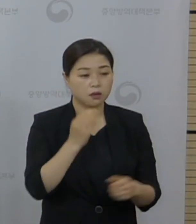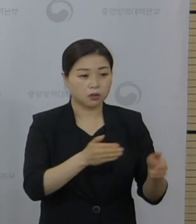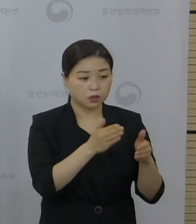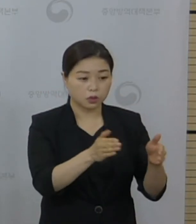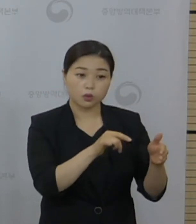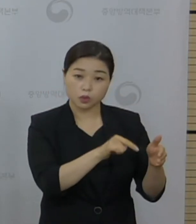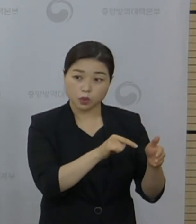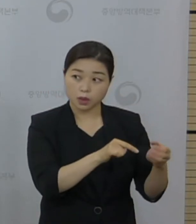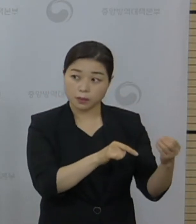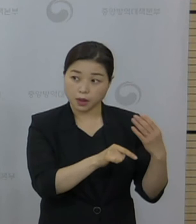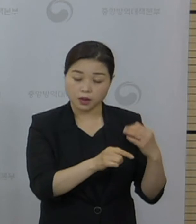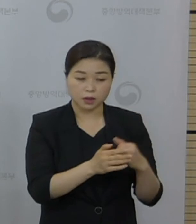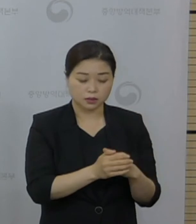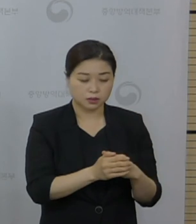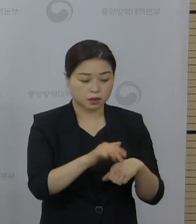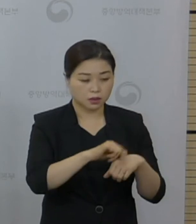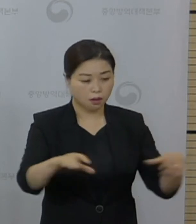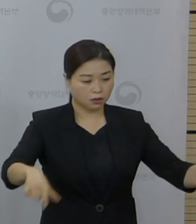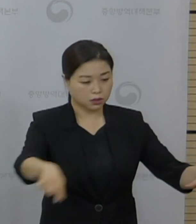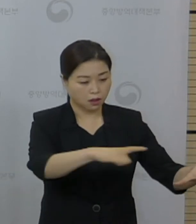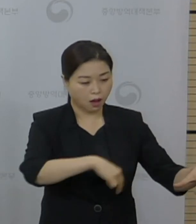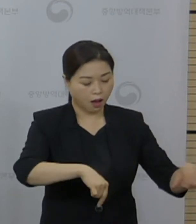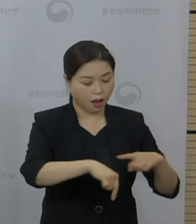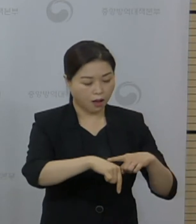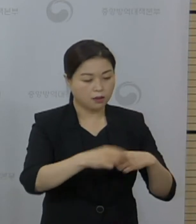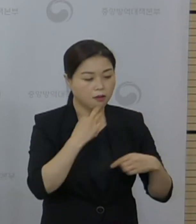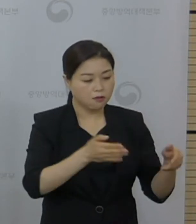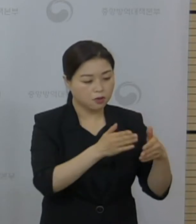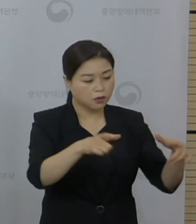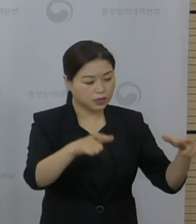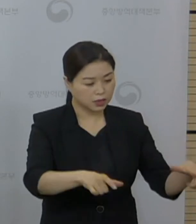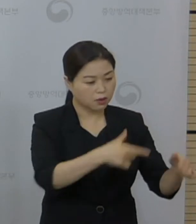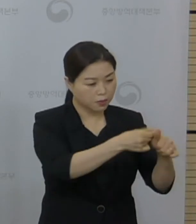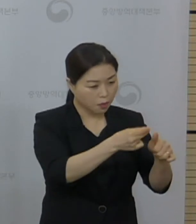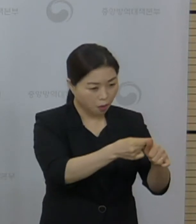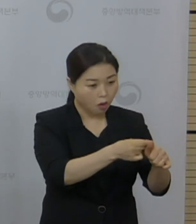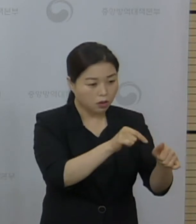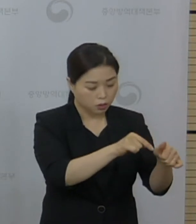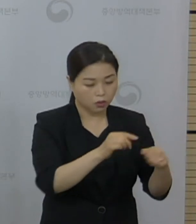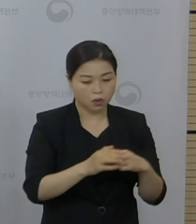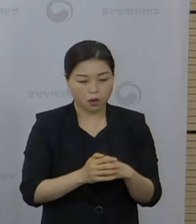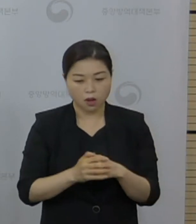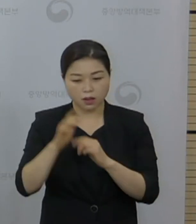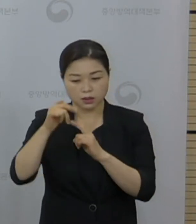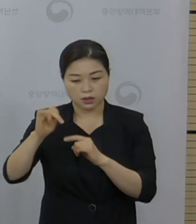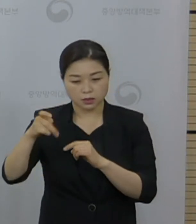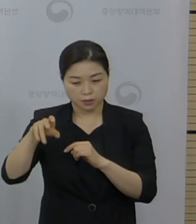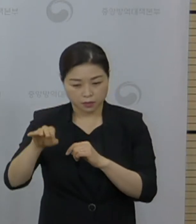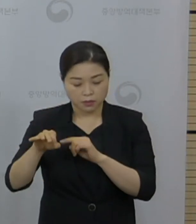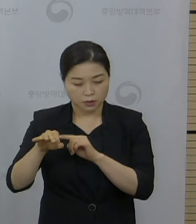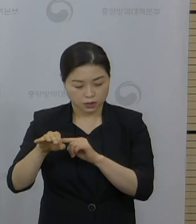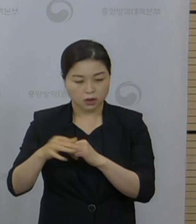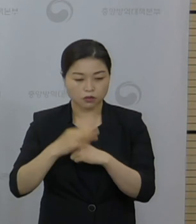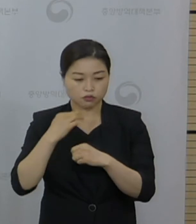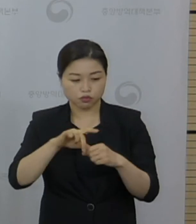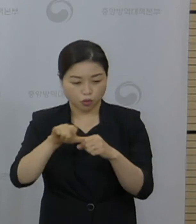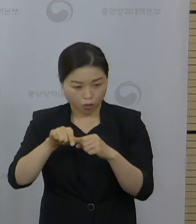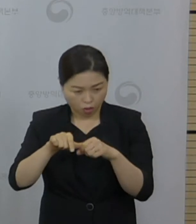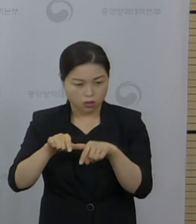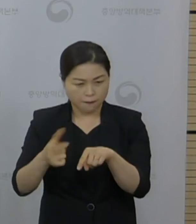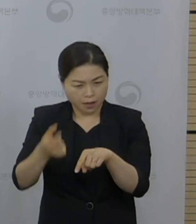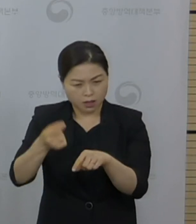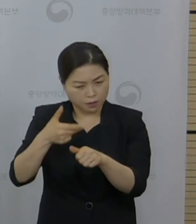말하는 도내 우선 접종과 또 이재명 지사의 수도권 우선 접종은 의미가 다른 것 같다 기자님